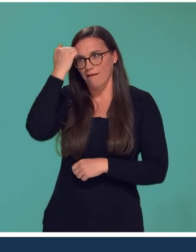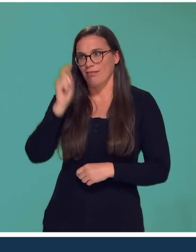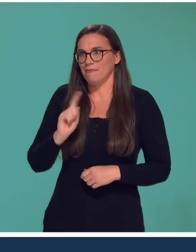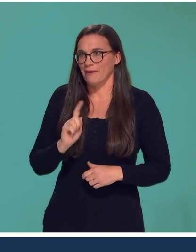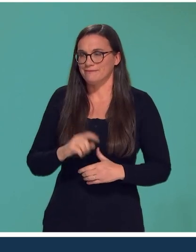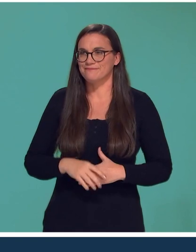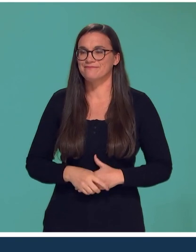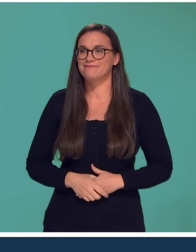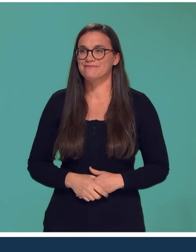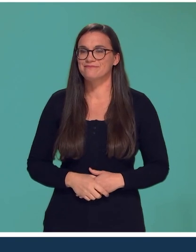déplacer pour voir ça.